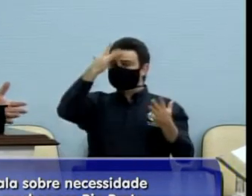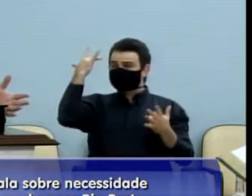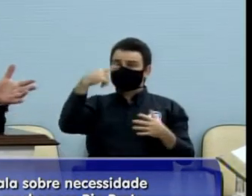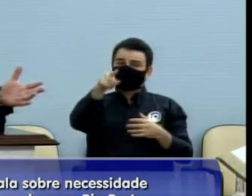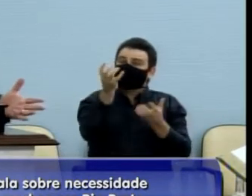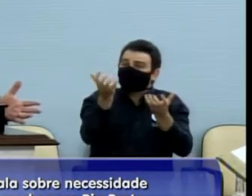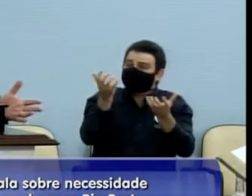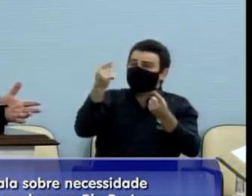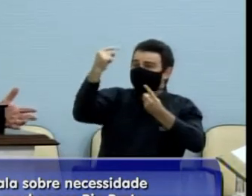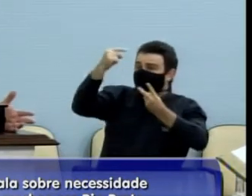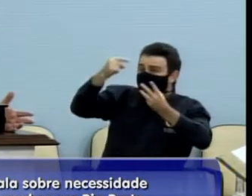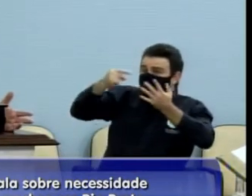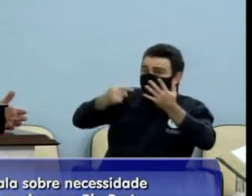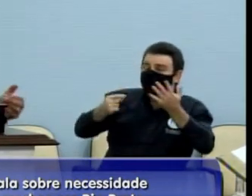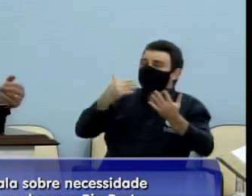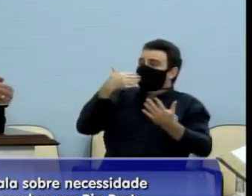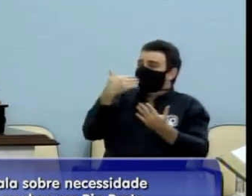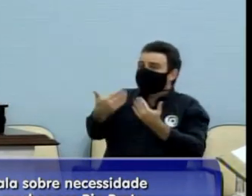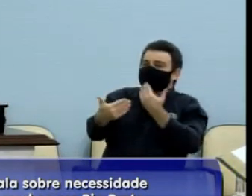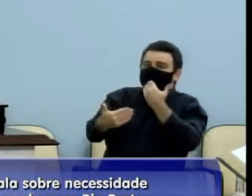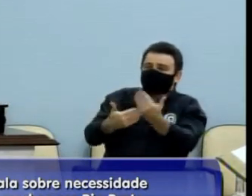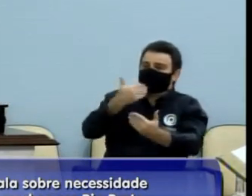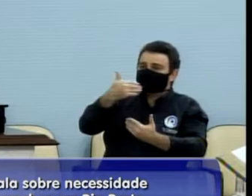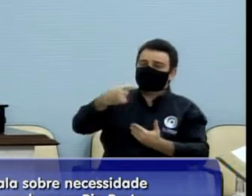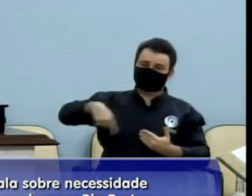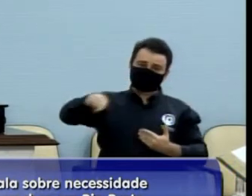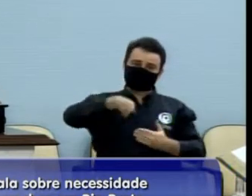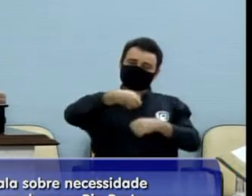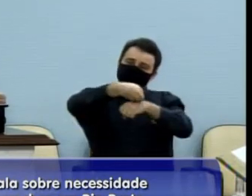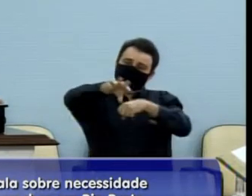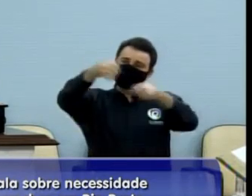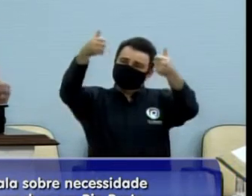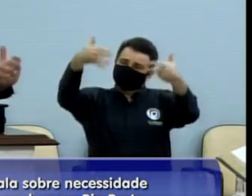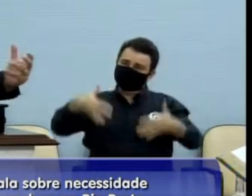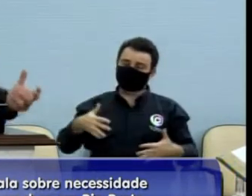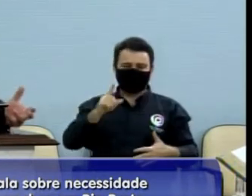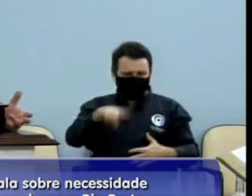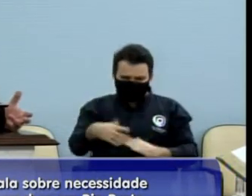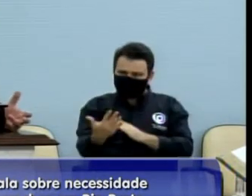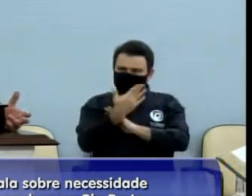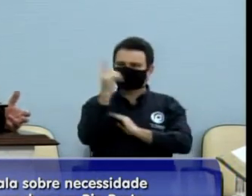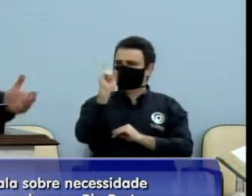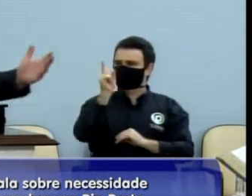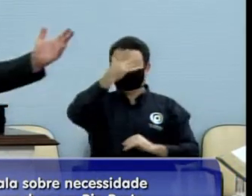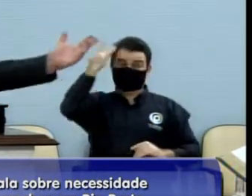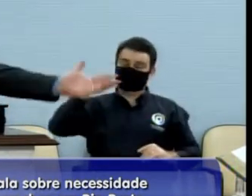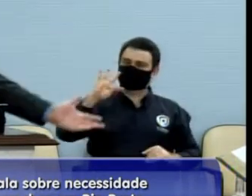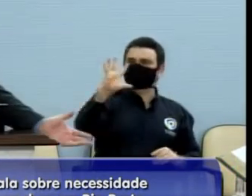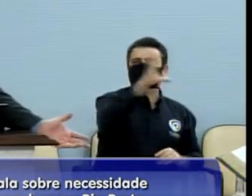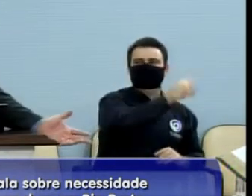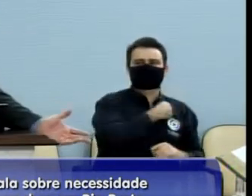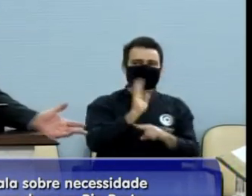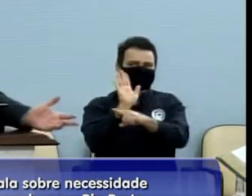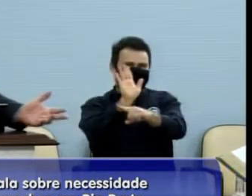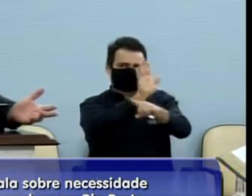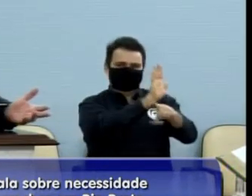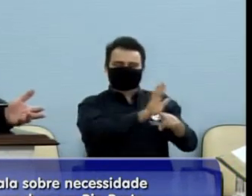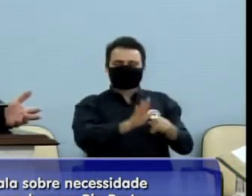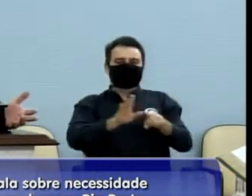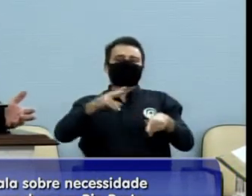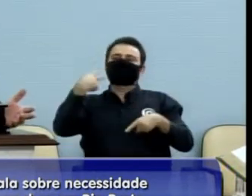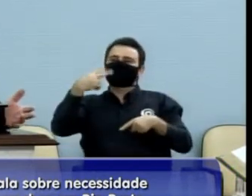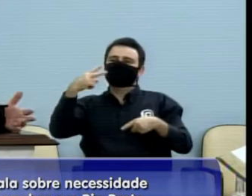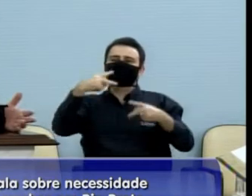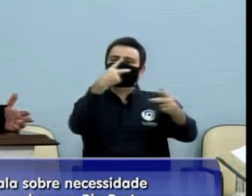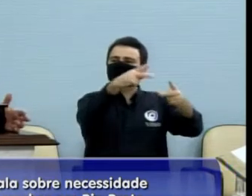e eu estou trazendo, eu acredito que vai beneficiar não só a mim, mas toda a população da cidade, por meio do gabinete de todos os vereadores,